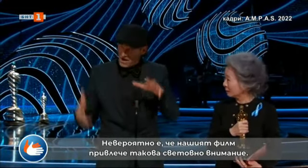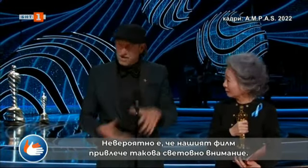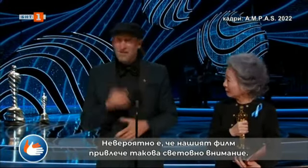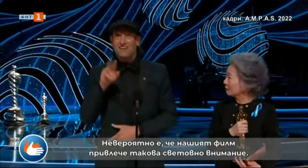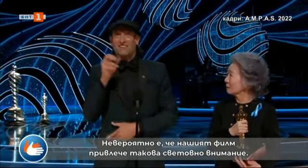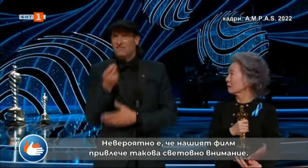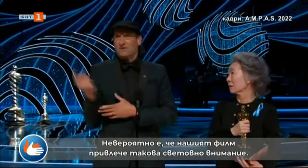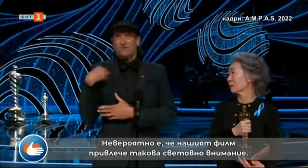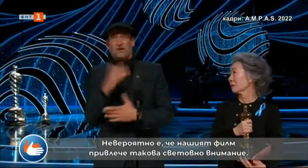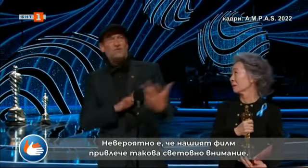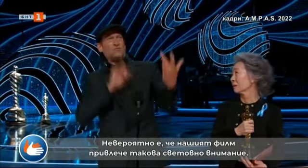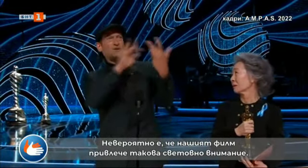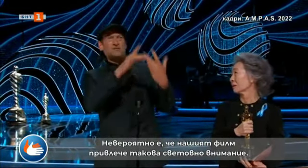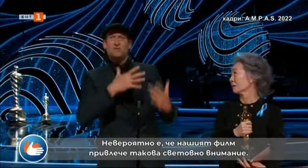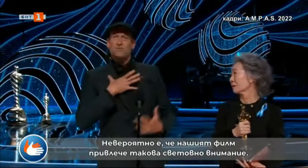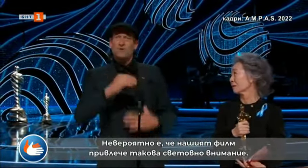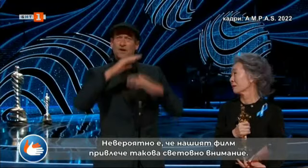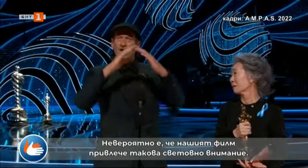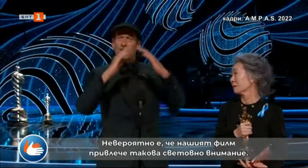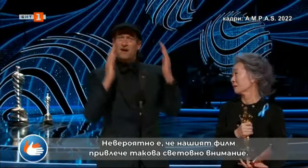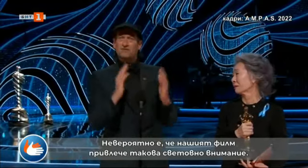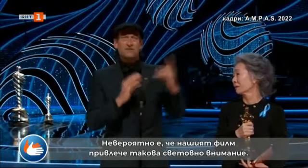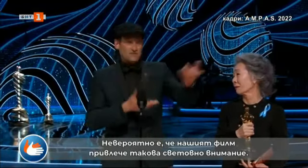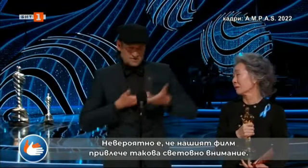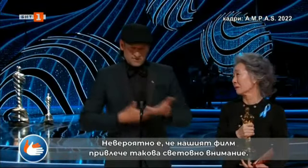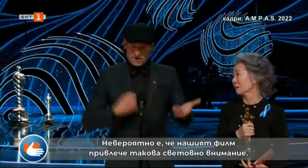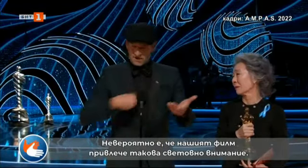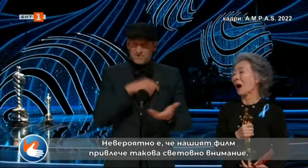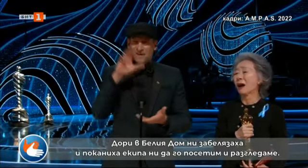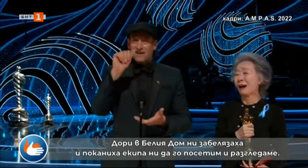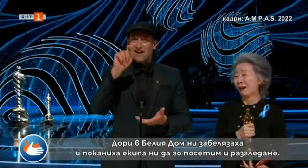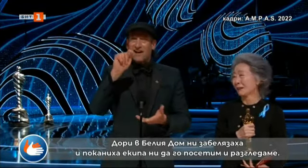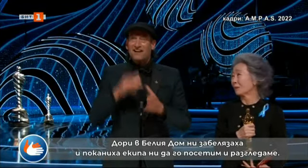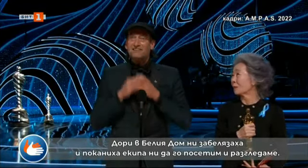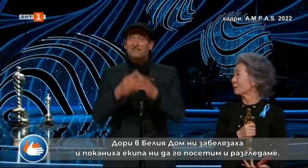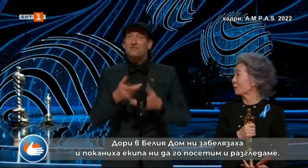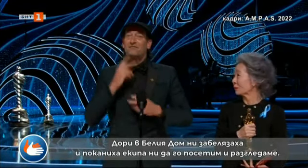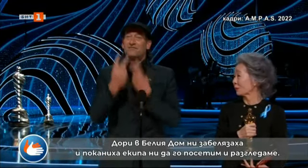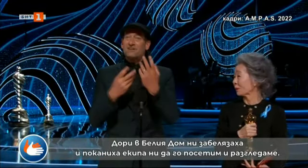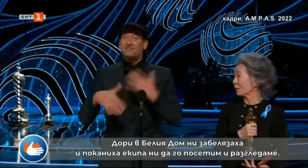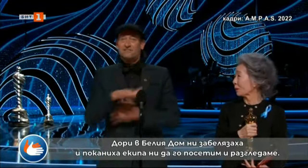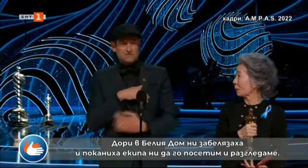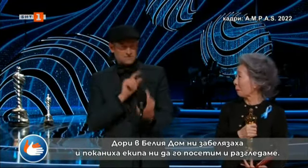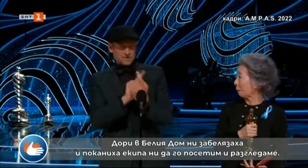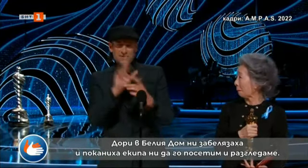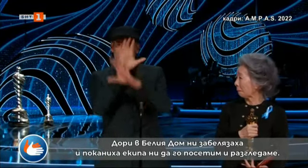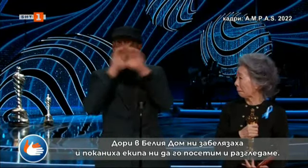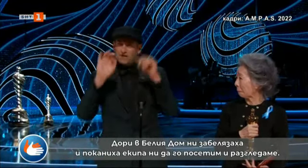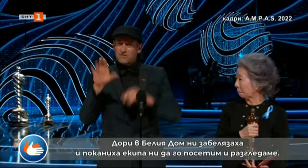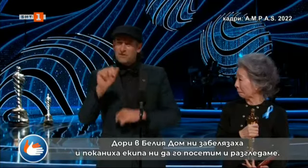Невероятно е, че нашият филм Кода привлече такова световно внимание. Дори в Белия дом ни забелязаха и поканеха екипа ни да го